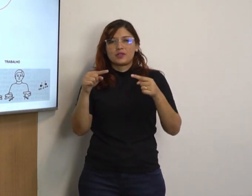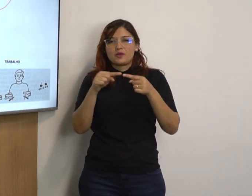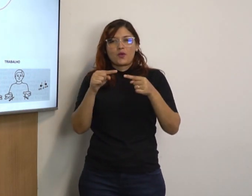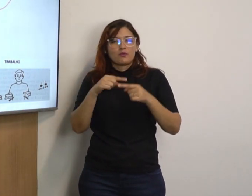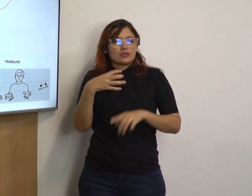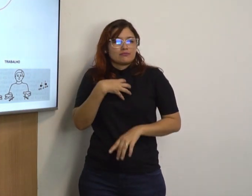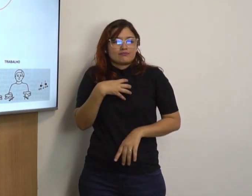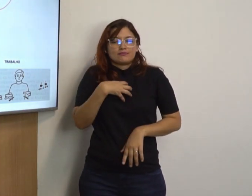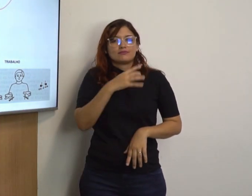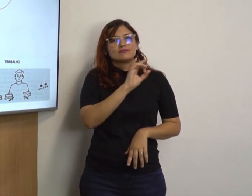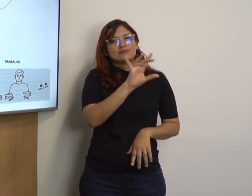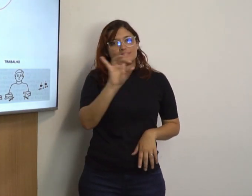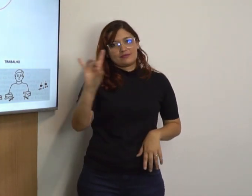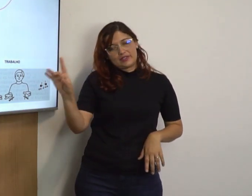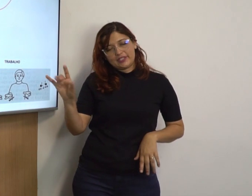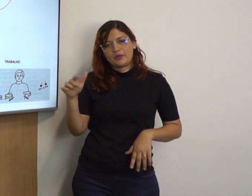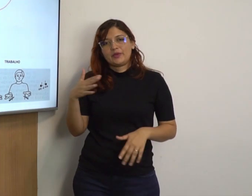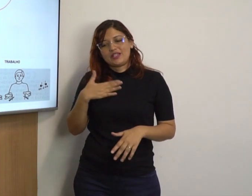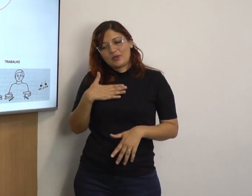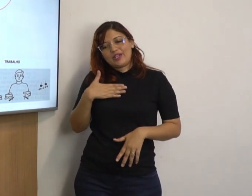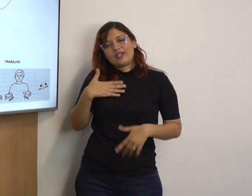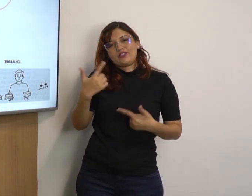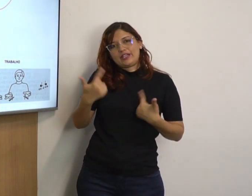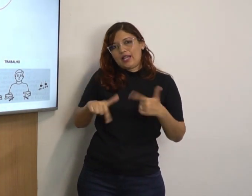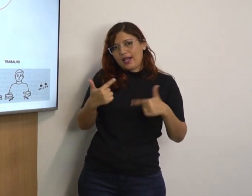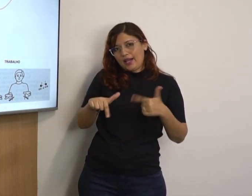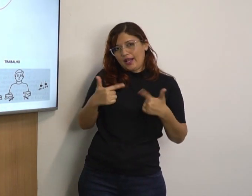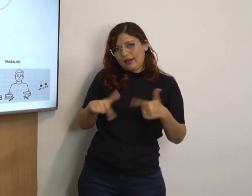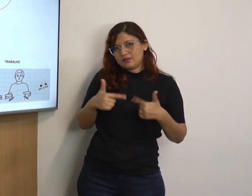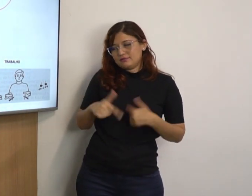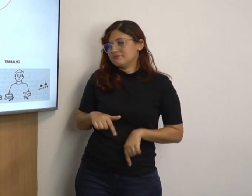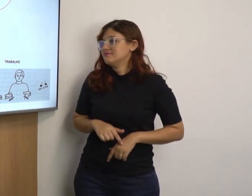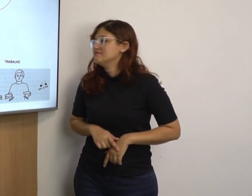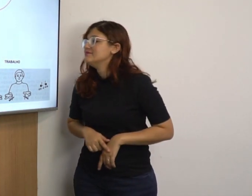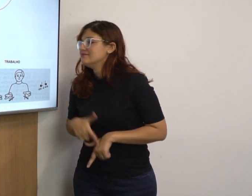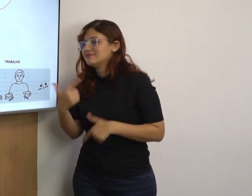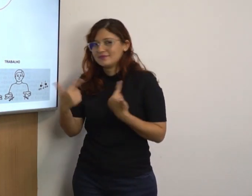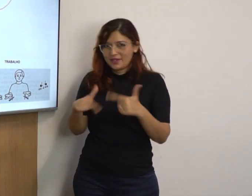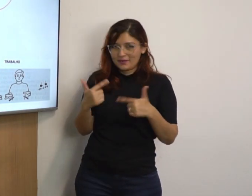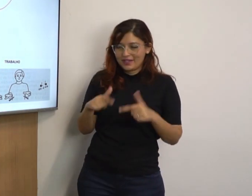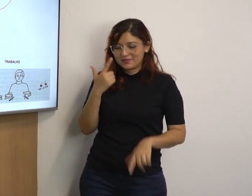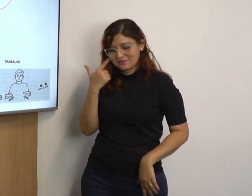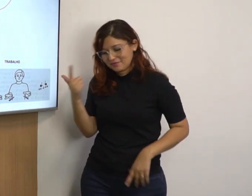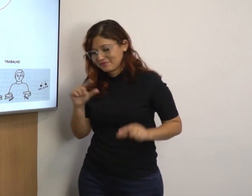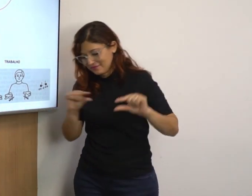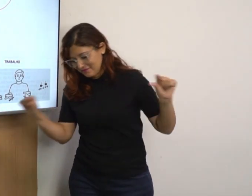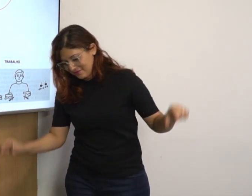É que o movimento vai depender do sinalizante. Eu faço assim. Trabalho.